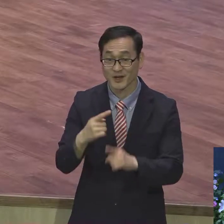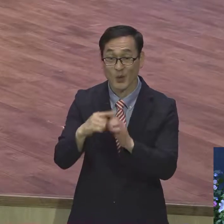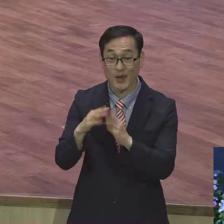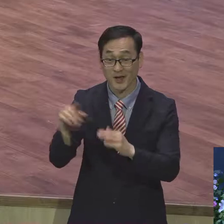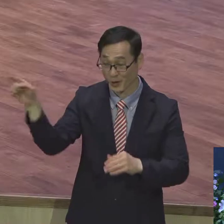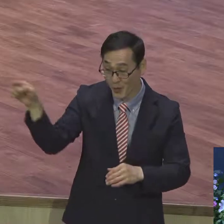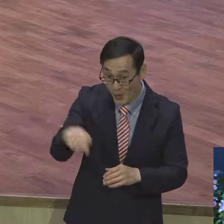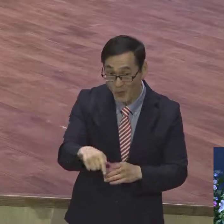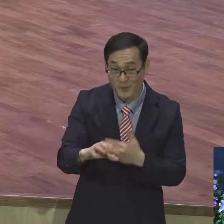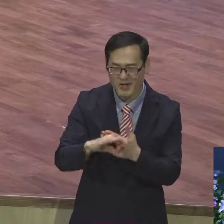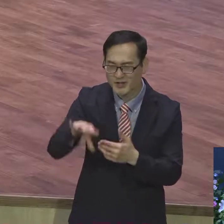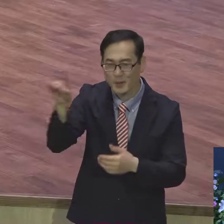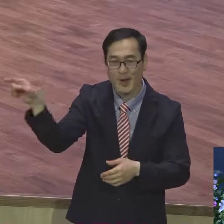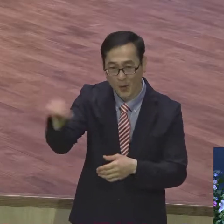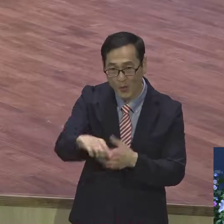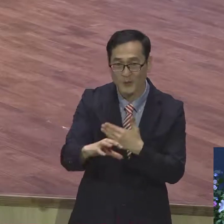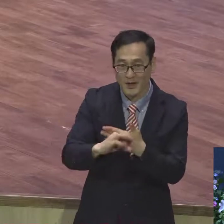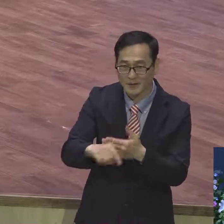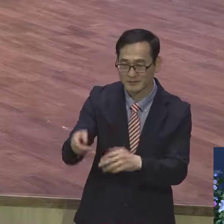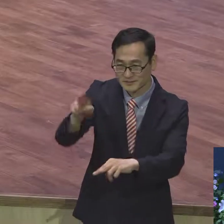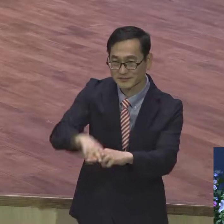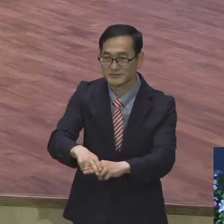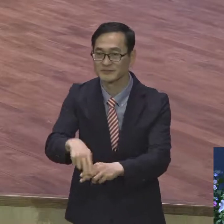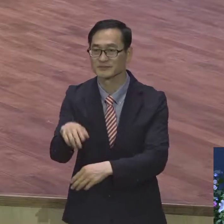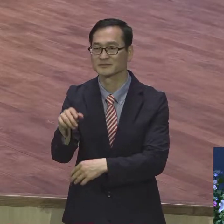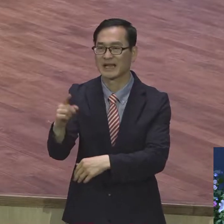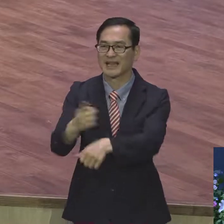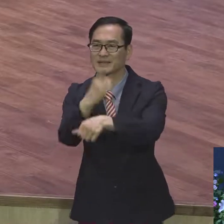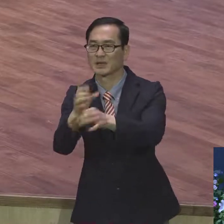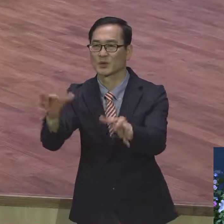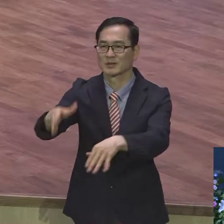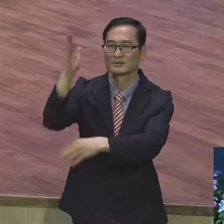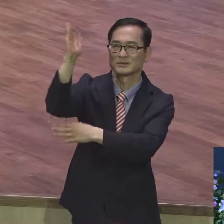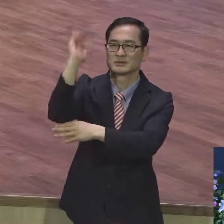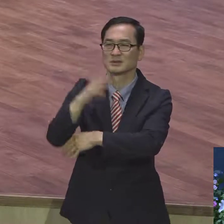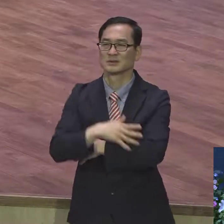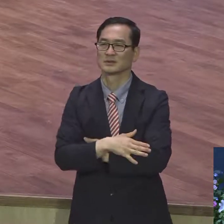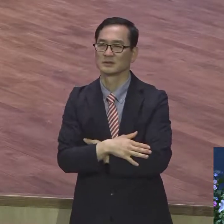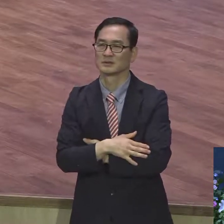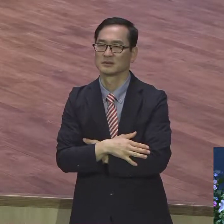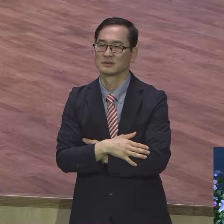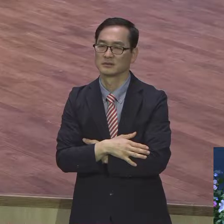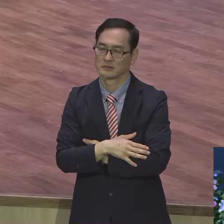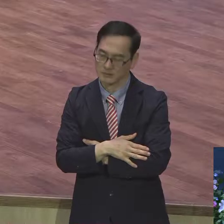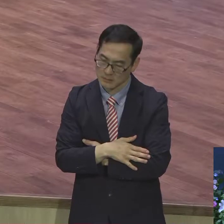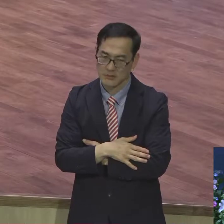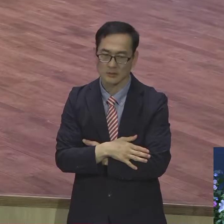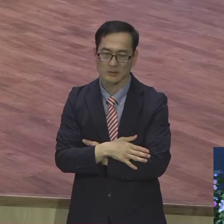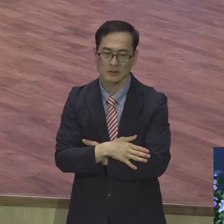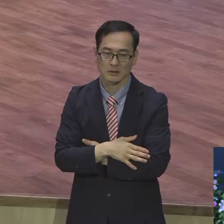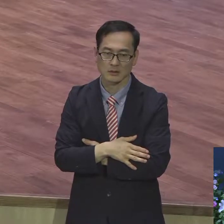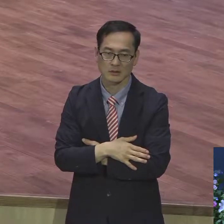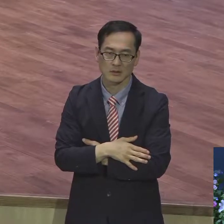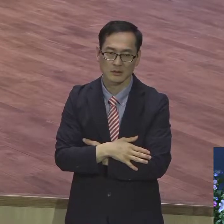이 한 시간을 못 견뎌요. 잠이 모자레스가 아니에요. 오늘은 조는 거 이해합니다. 축구를 했기 때문에